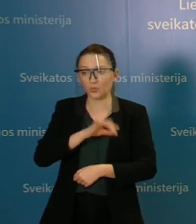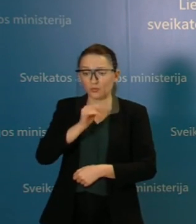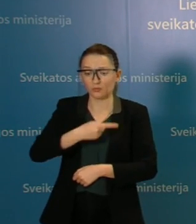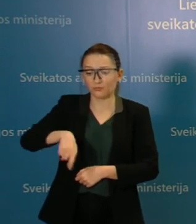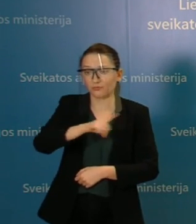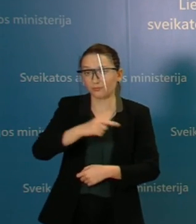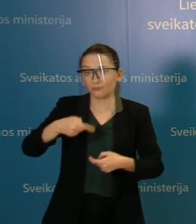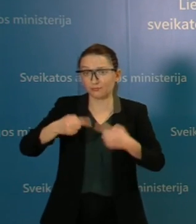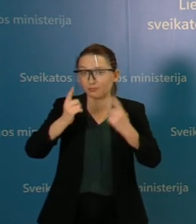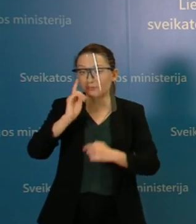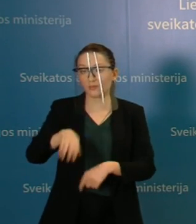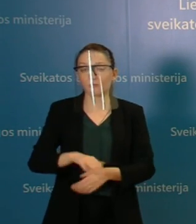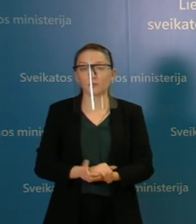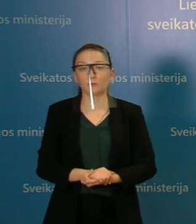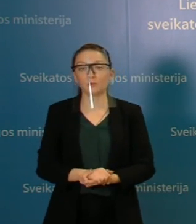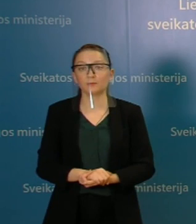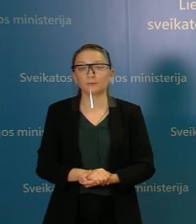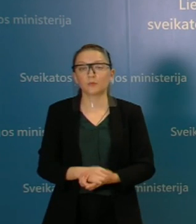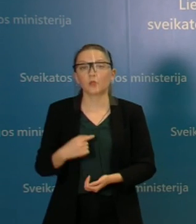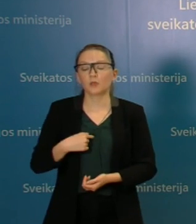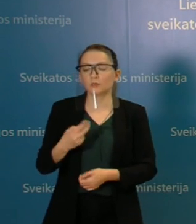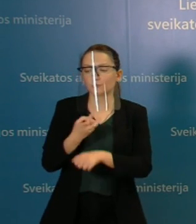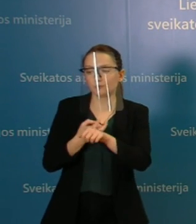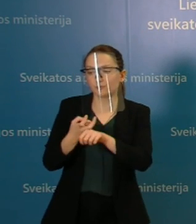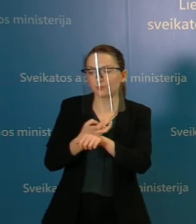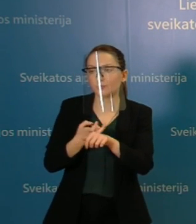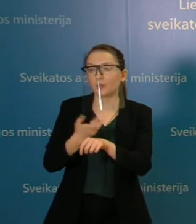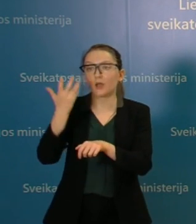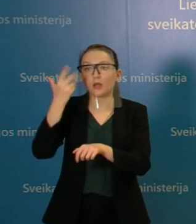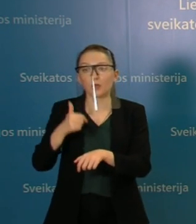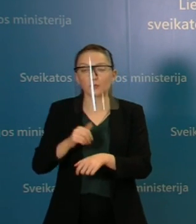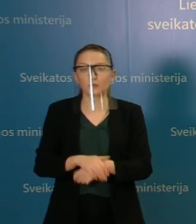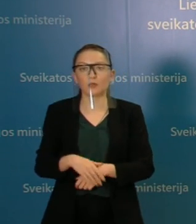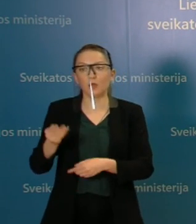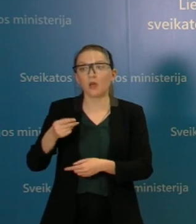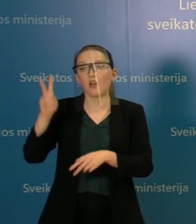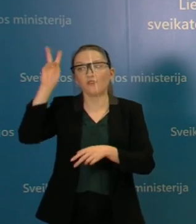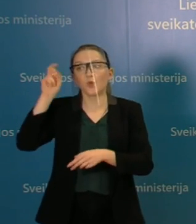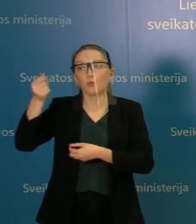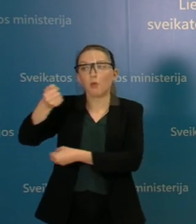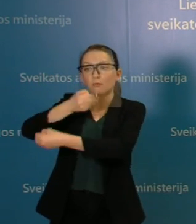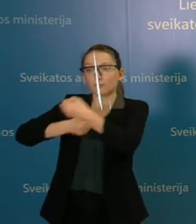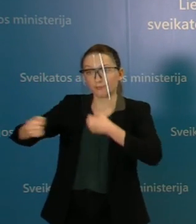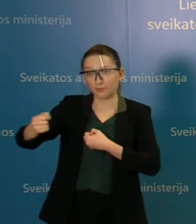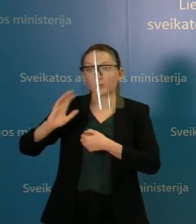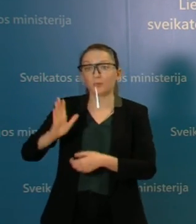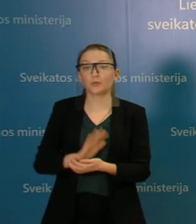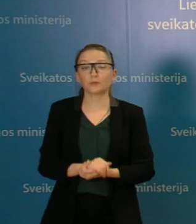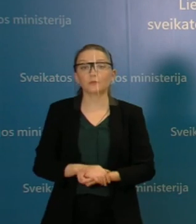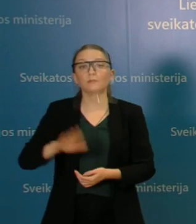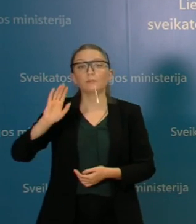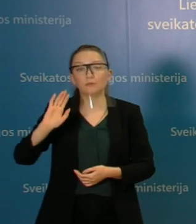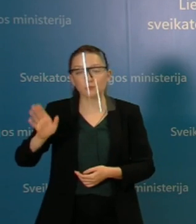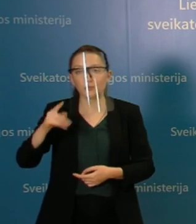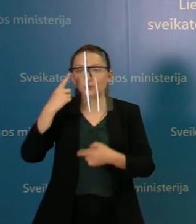Lietuvai. Aš tikrai su nerimu laukiu to momento, kada keisis vyriausybė, nes bus